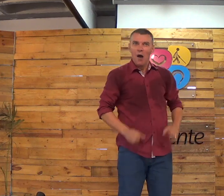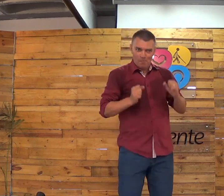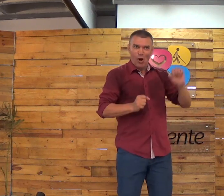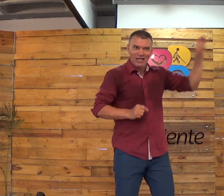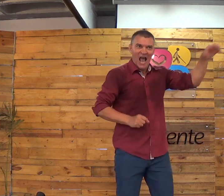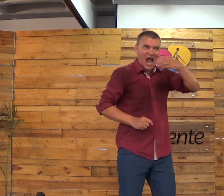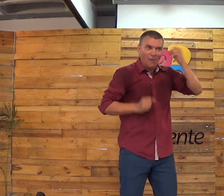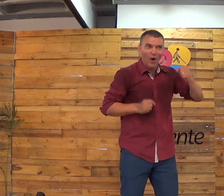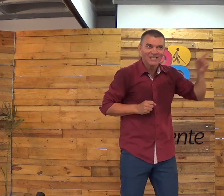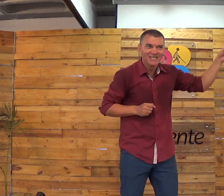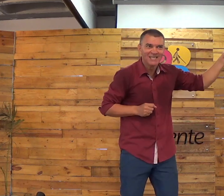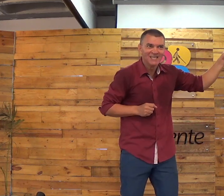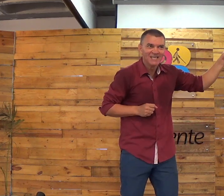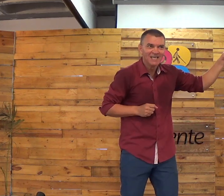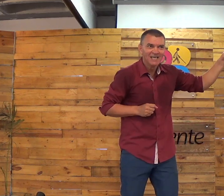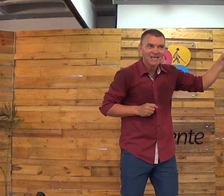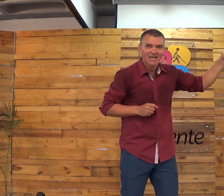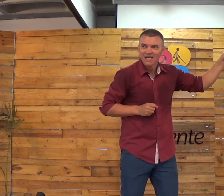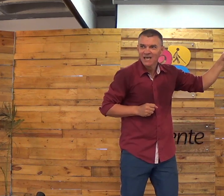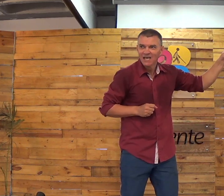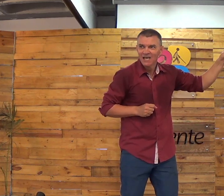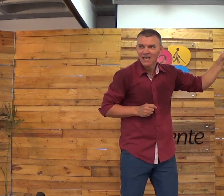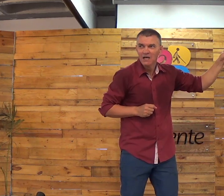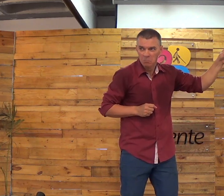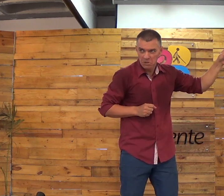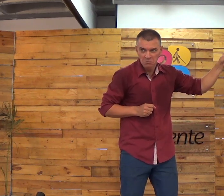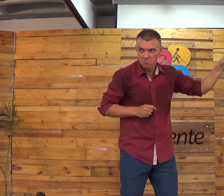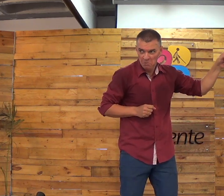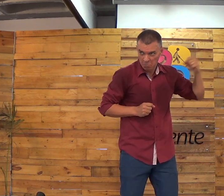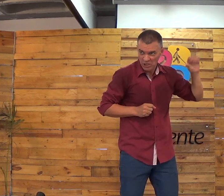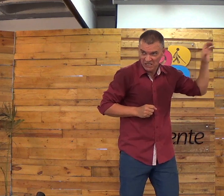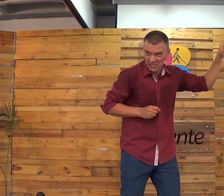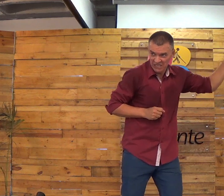você consegue receber a árvore da vida. Você pode comer essa árvore da vida? Pode?